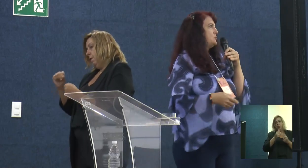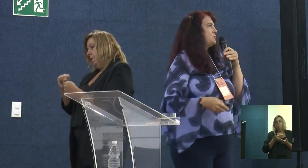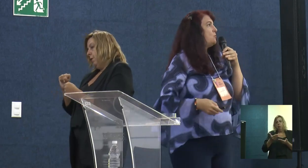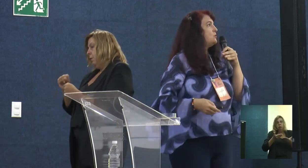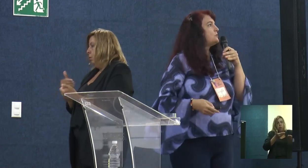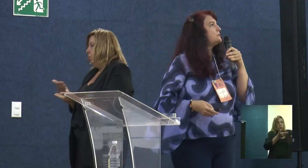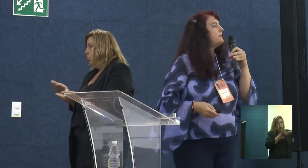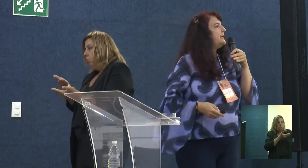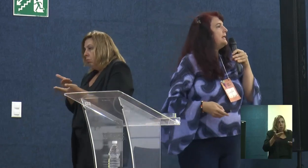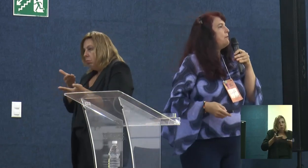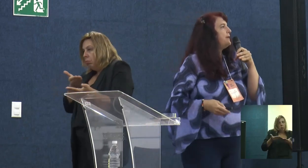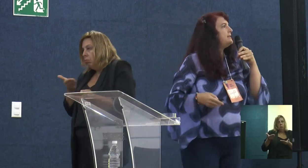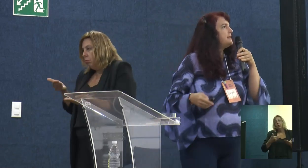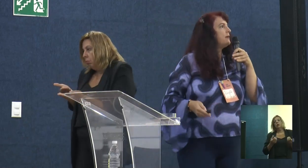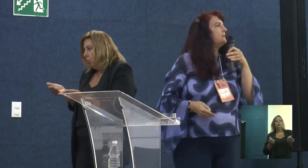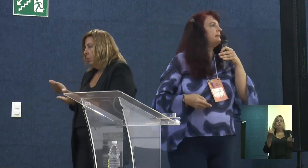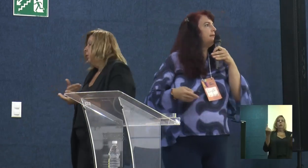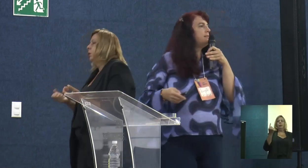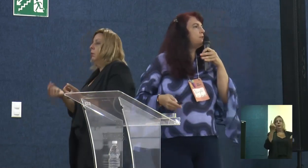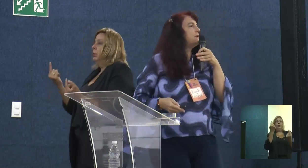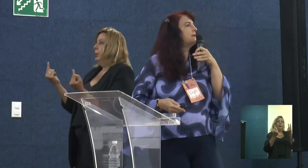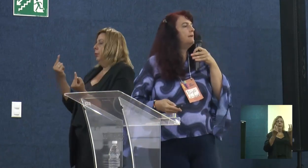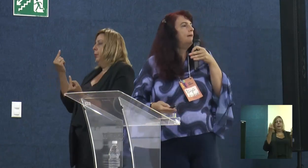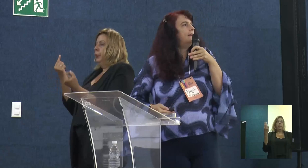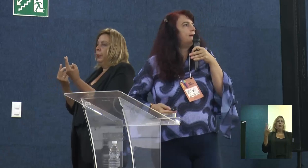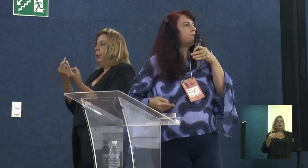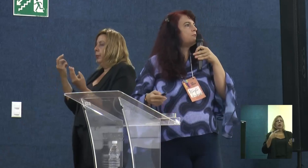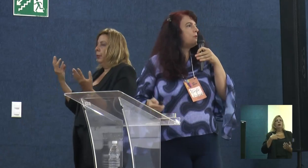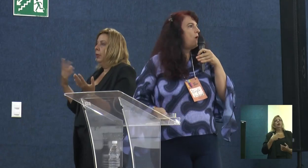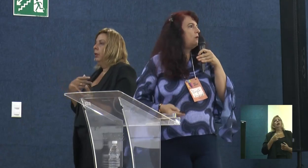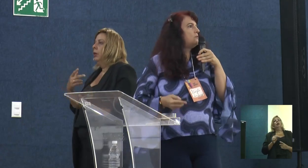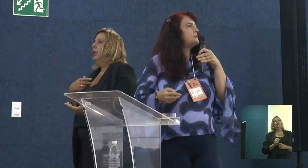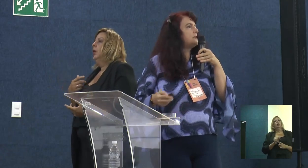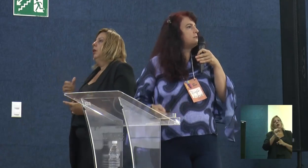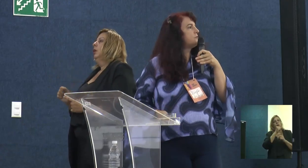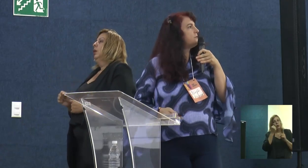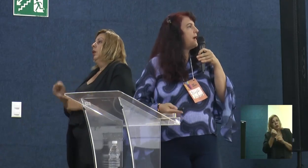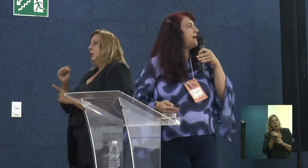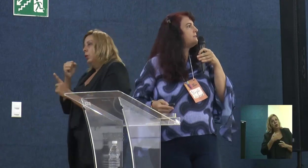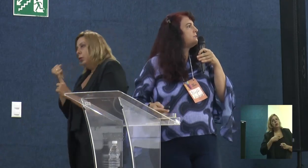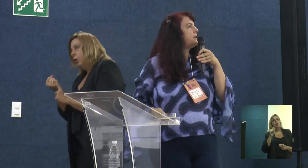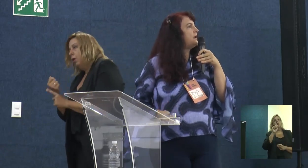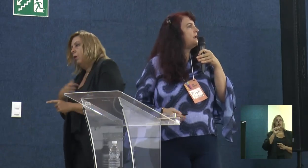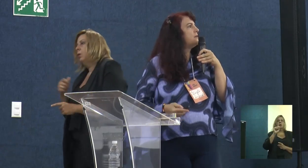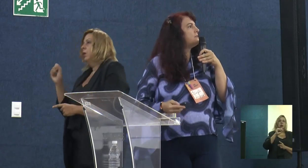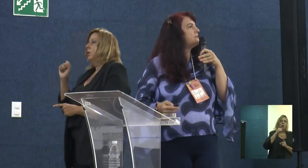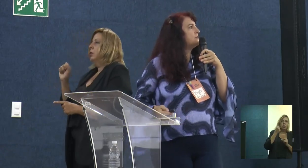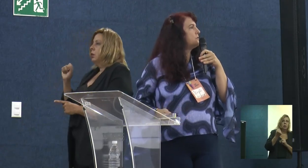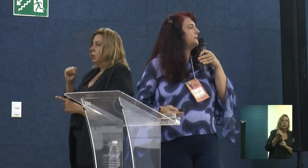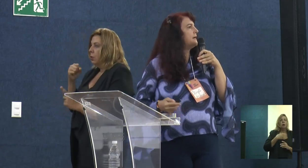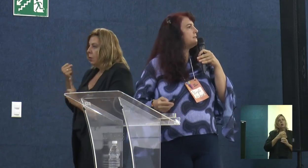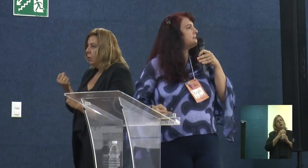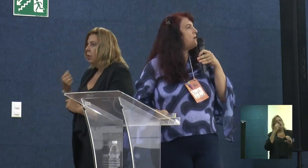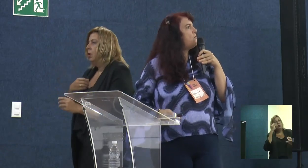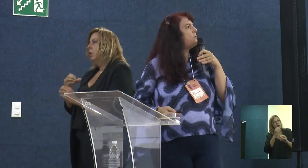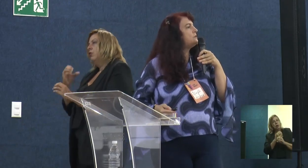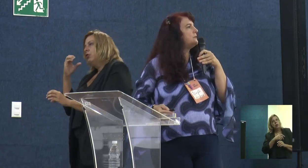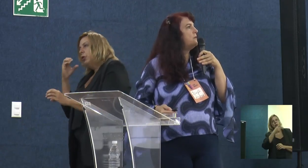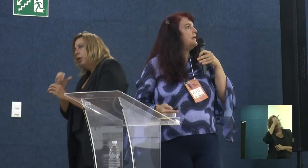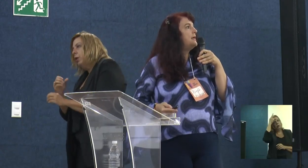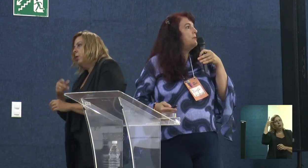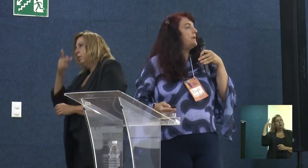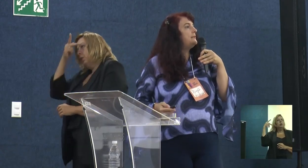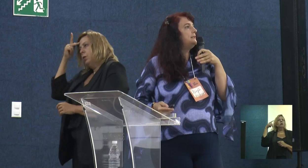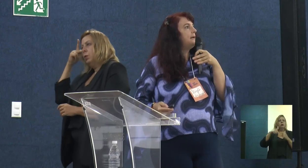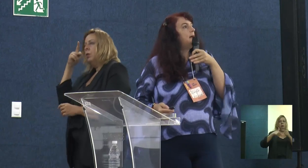chamadas dos cursos, apareceram, desde sociólogos, assistentes sociais, engenheiros, agentes comunitários da saúde,